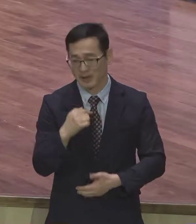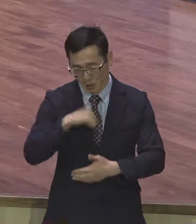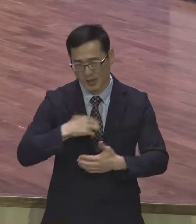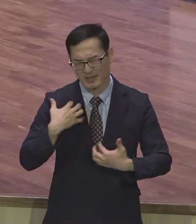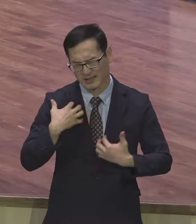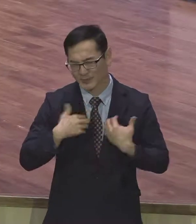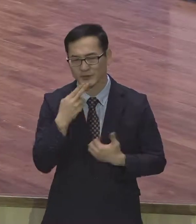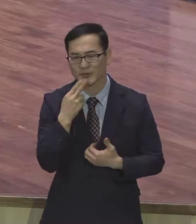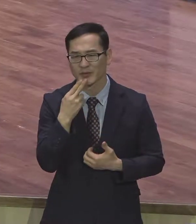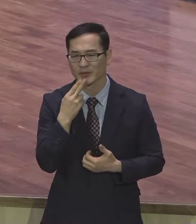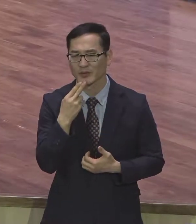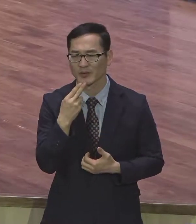언제부터인가.